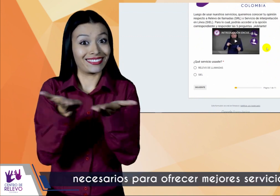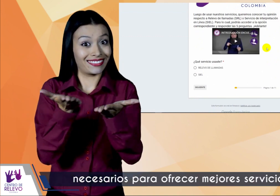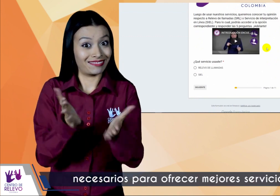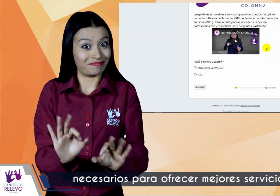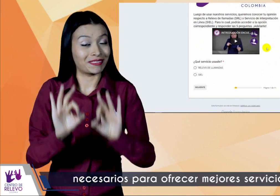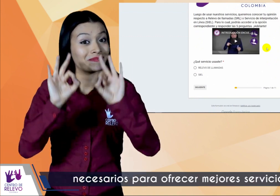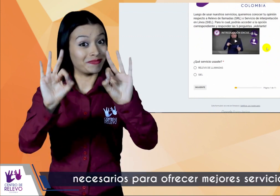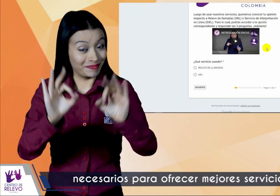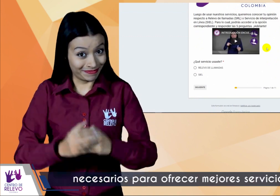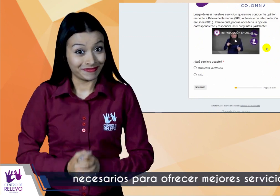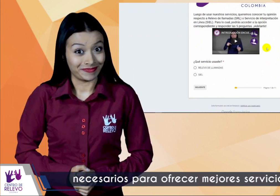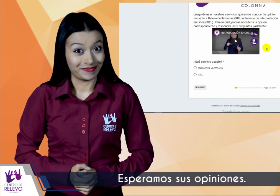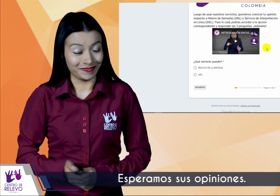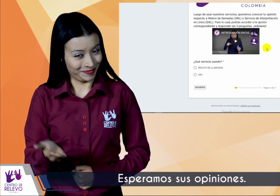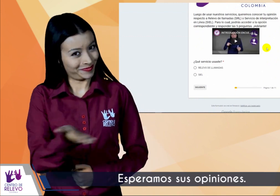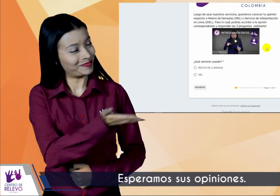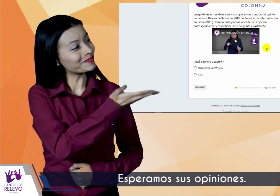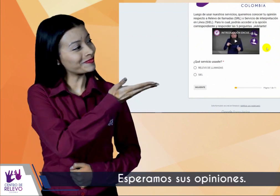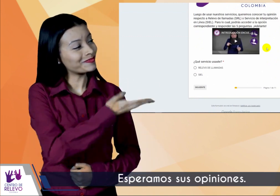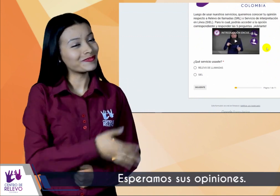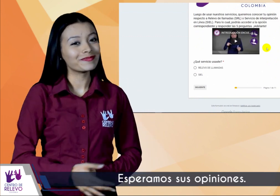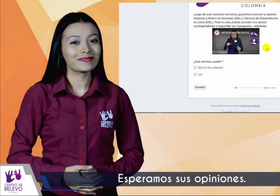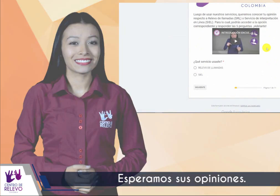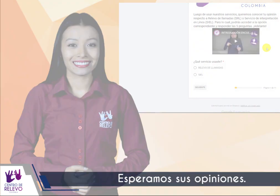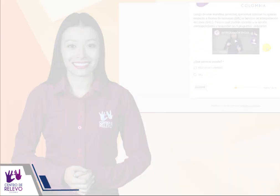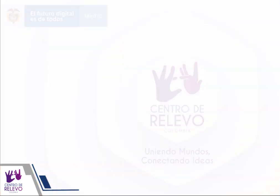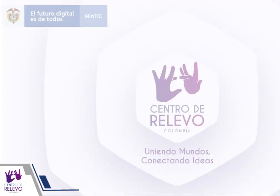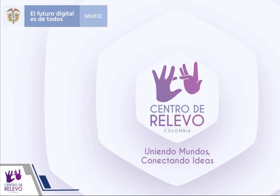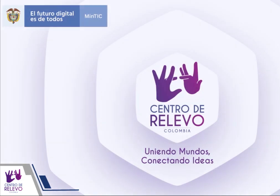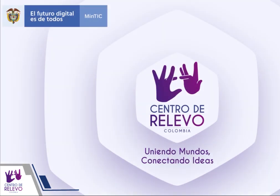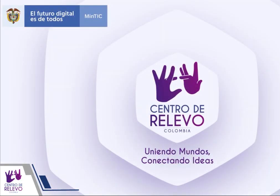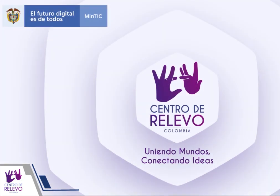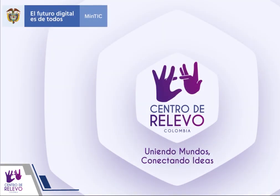ofrecer mejores servicios. Esperamos sus opiniones.